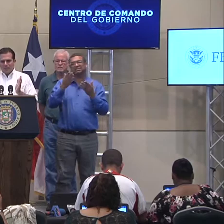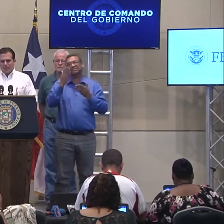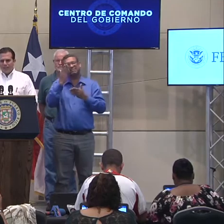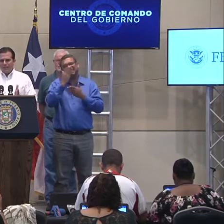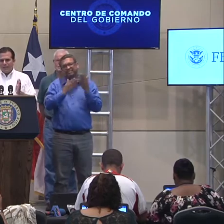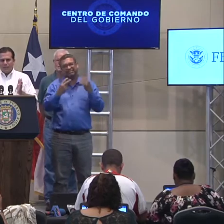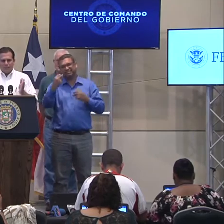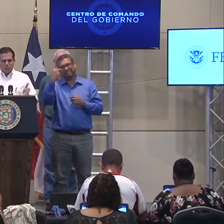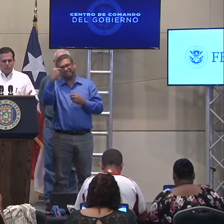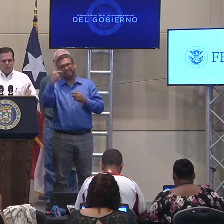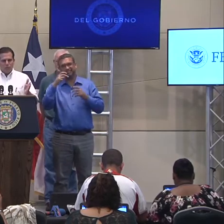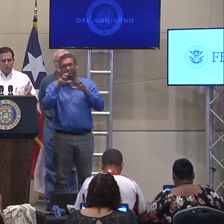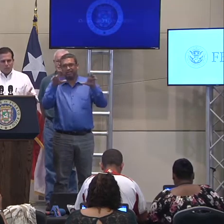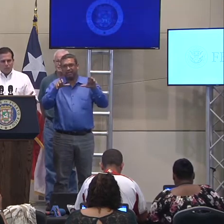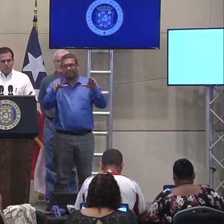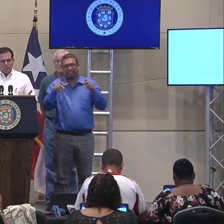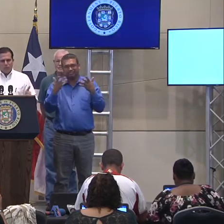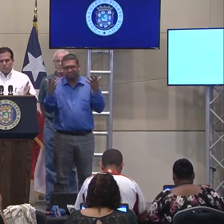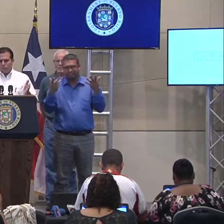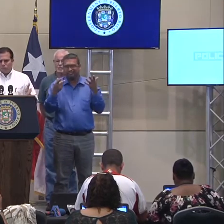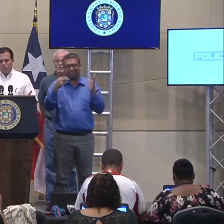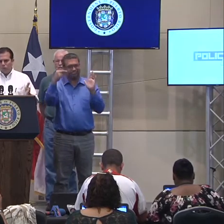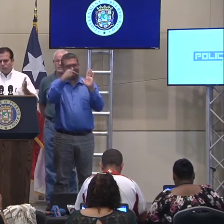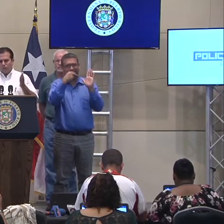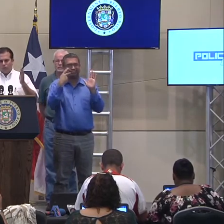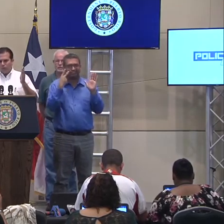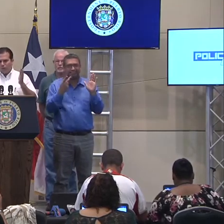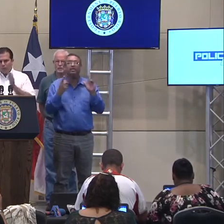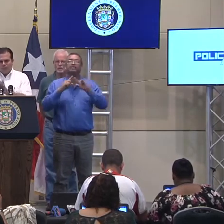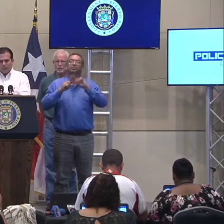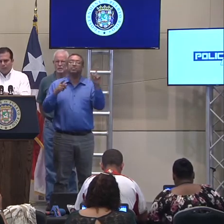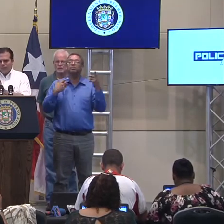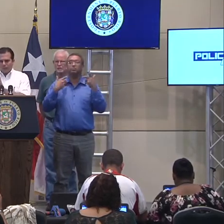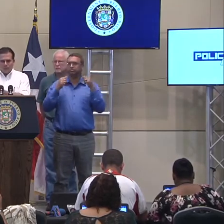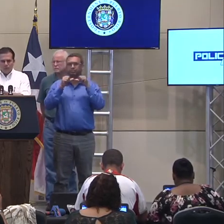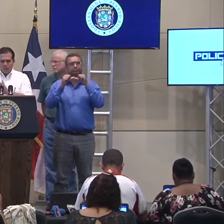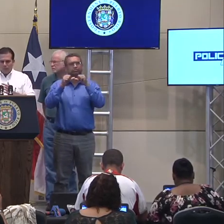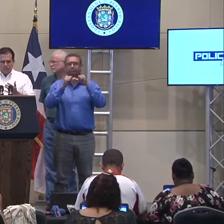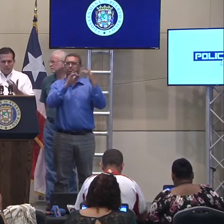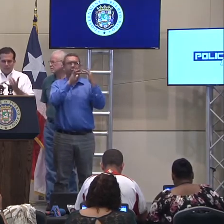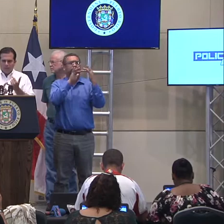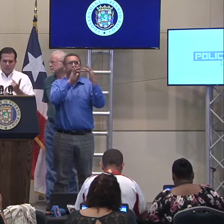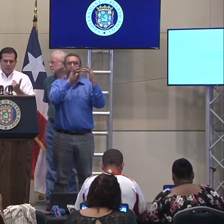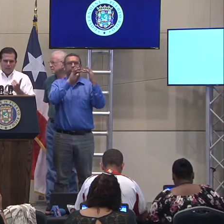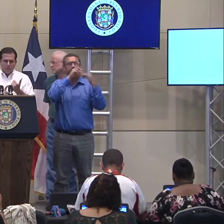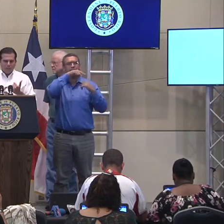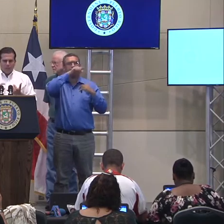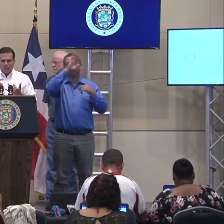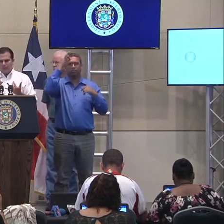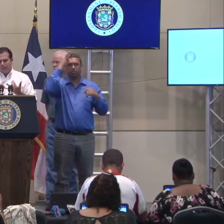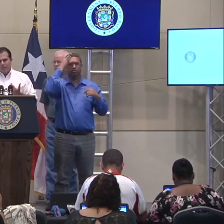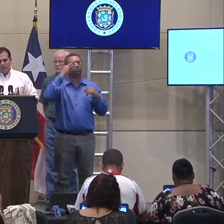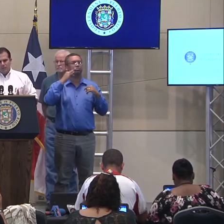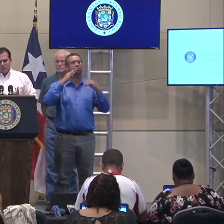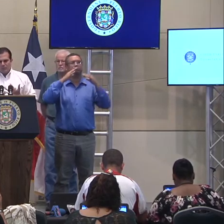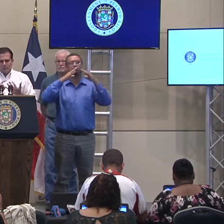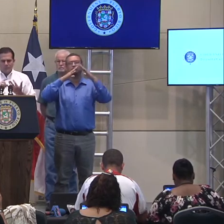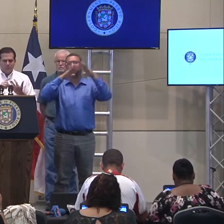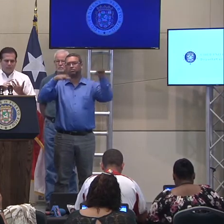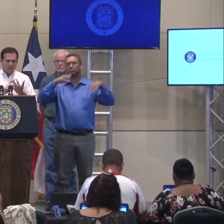eh, mantener en continua comunicación con todos, eh, agentes del gobierno federal, tanto sea la Casa Blanca,